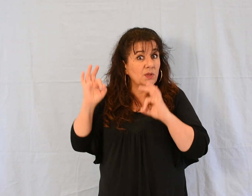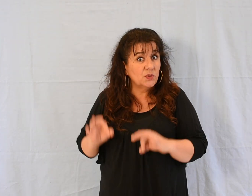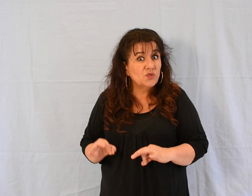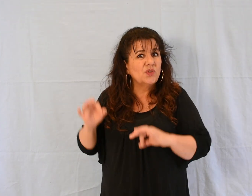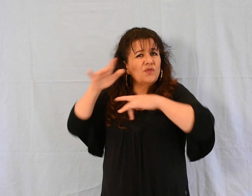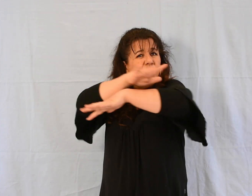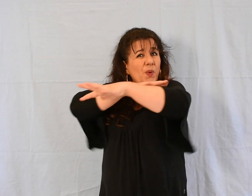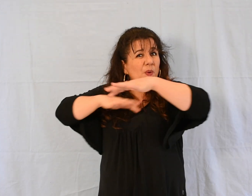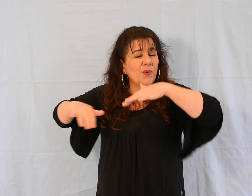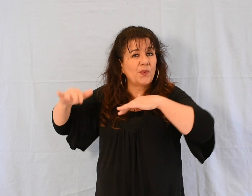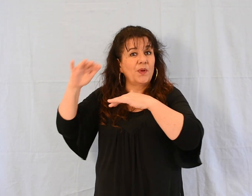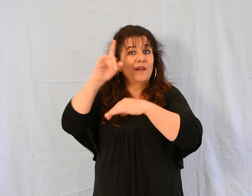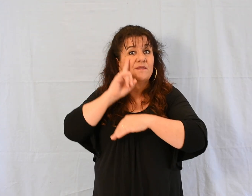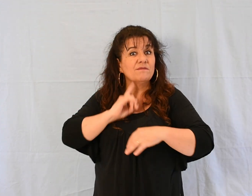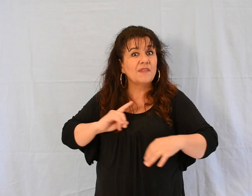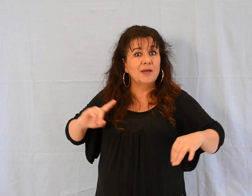et toucha son vêtement.